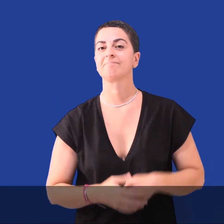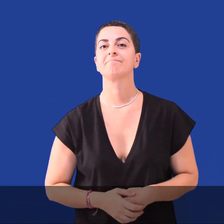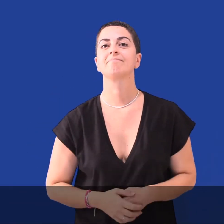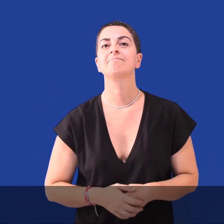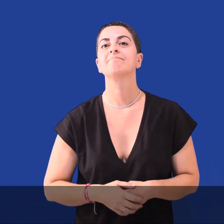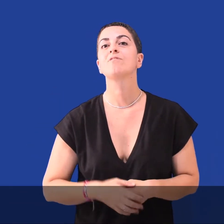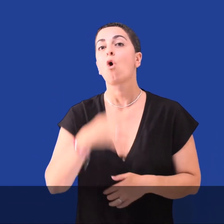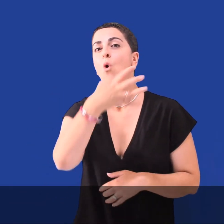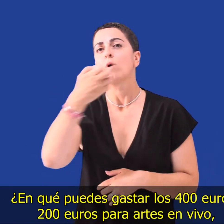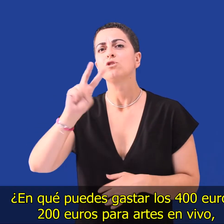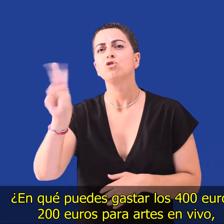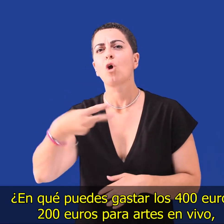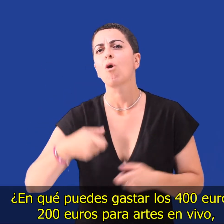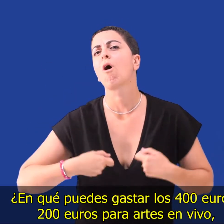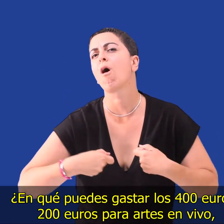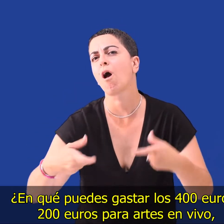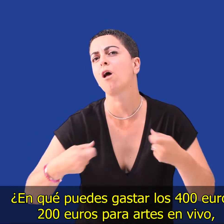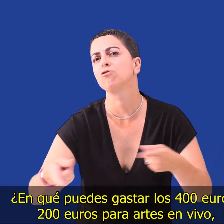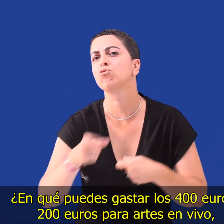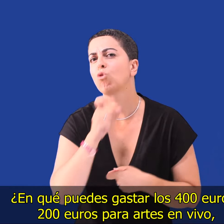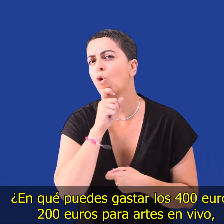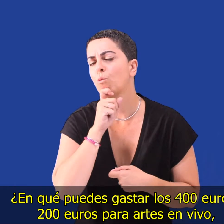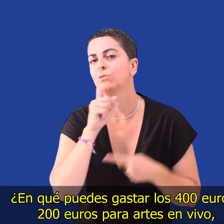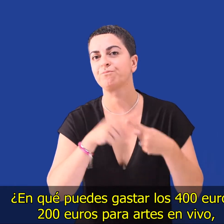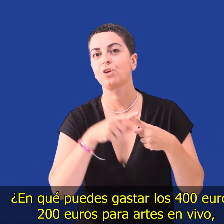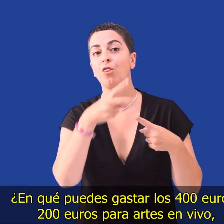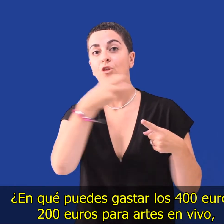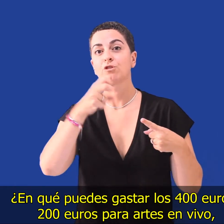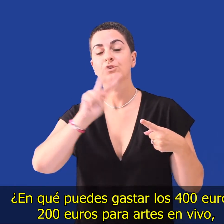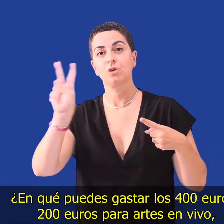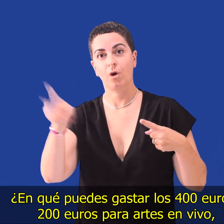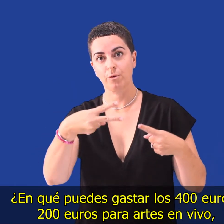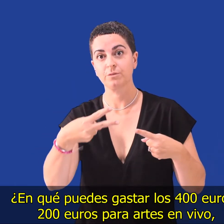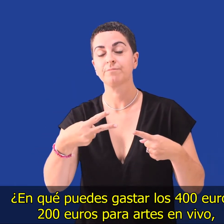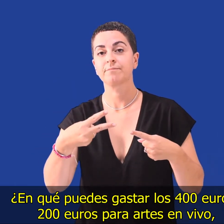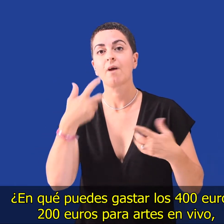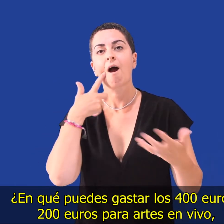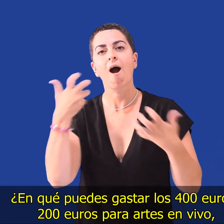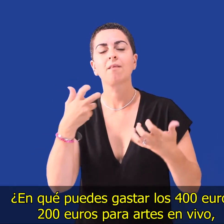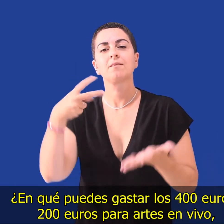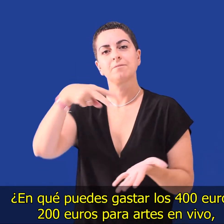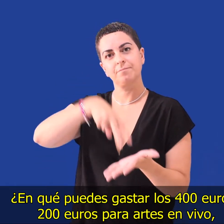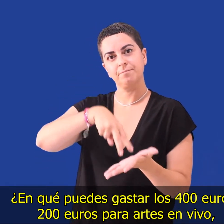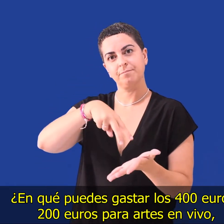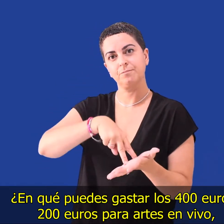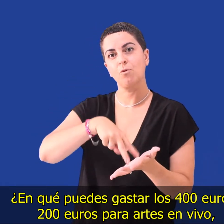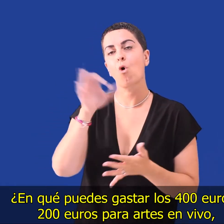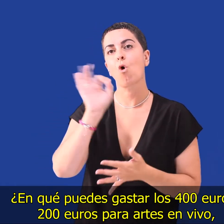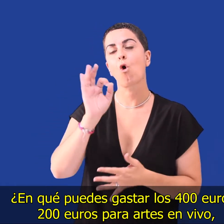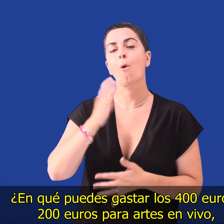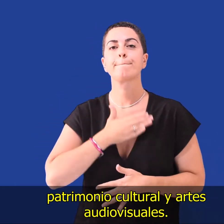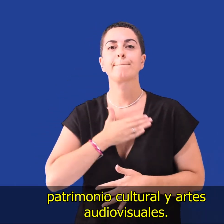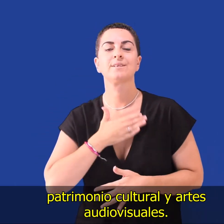¿En qué puedes gastar los 400 euros? 200 euros para artes en vivo,